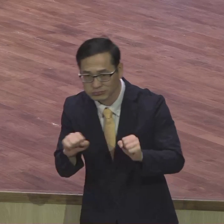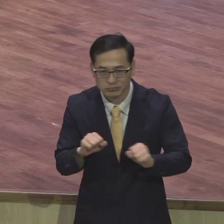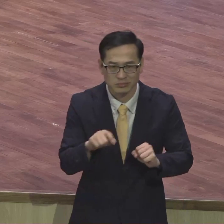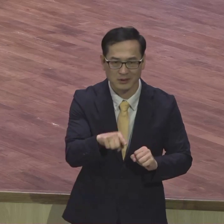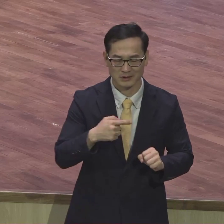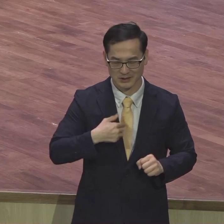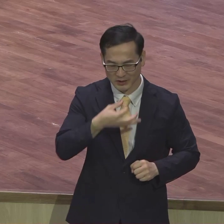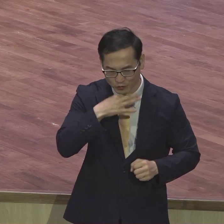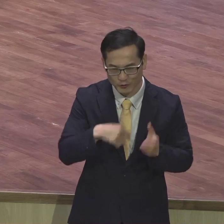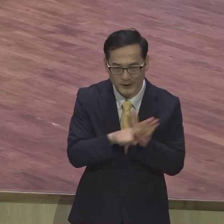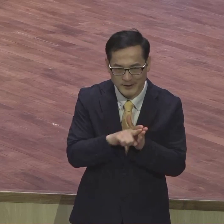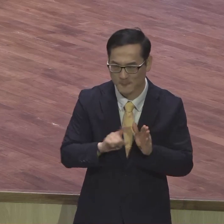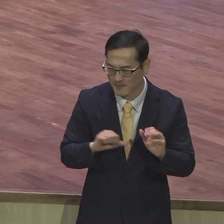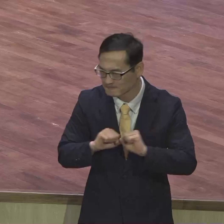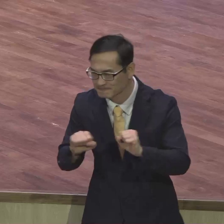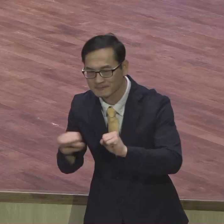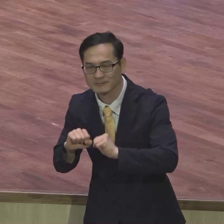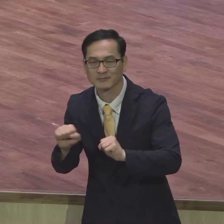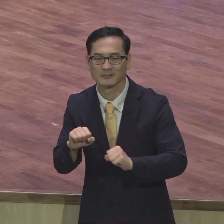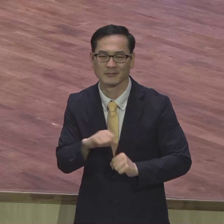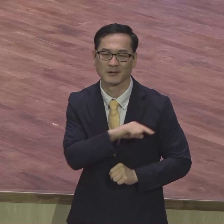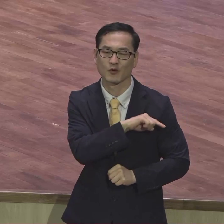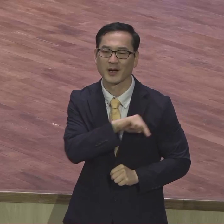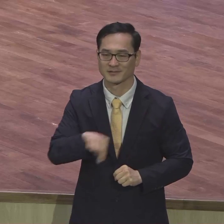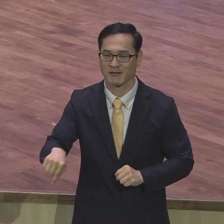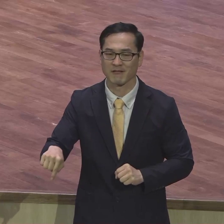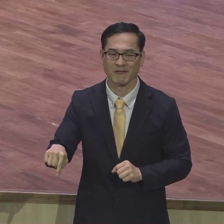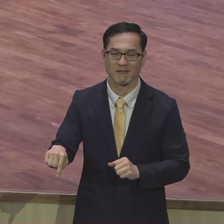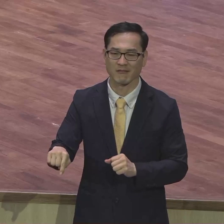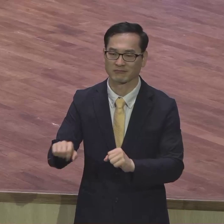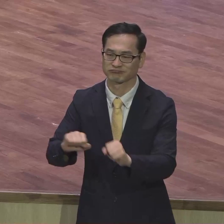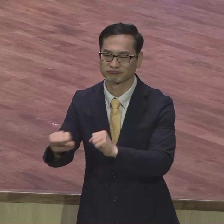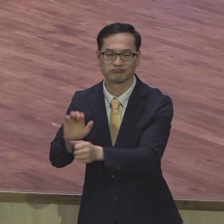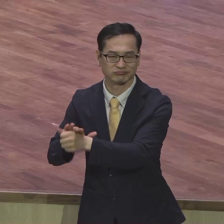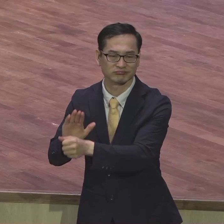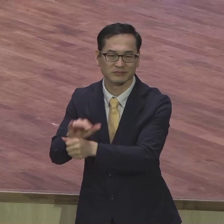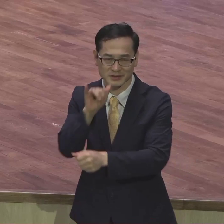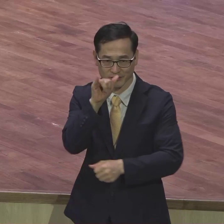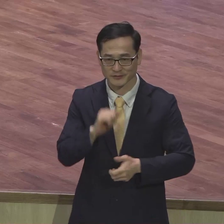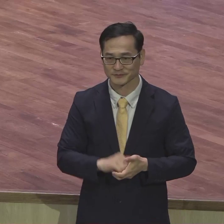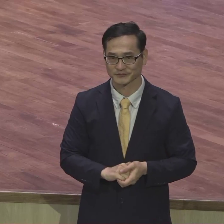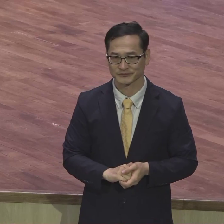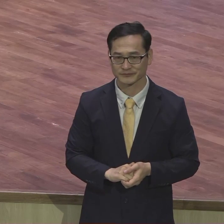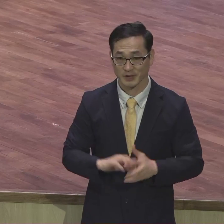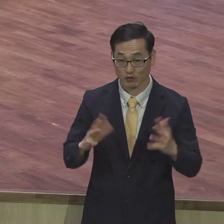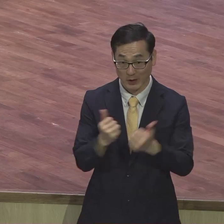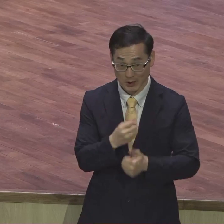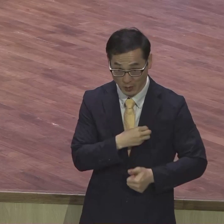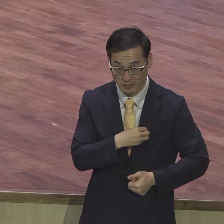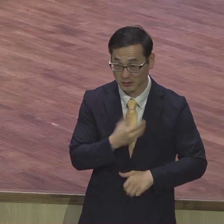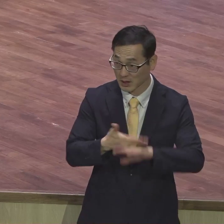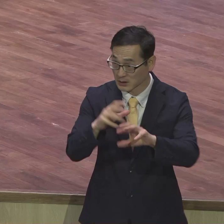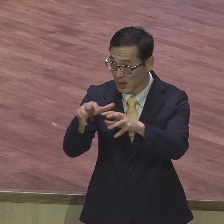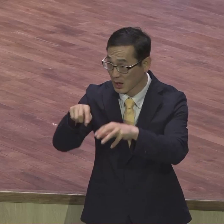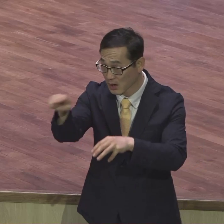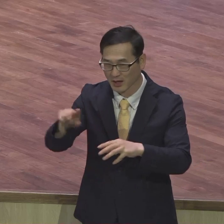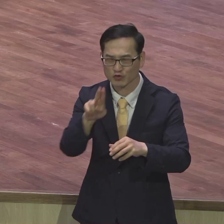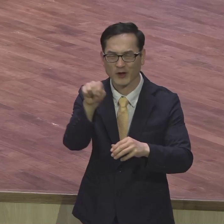줄 알았더니 의외로 고생을 많이 했는데 와 진짜 국회의원도 수고 많이 하시네요 위로를 하면서 같이 식사하면서